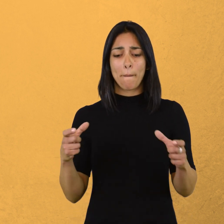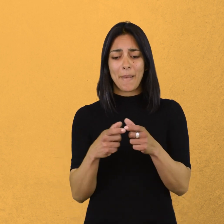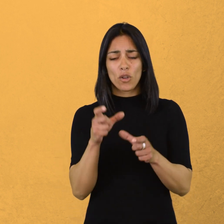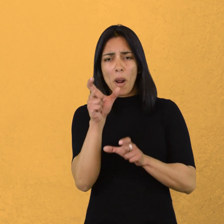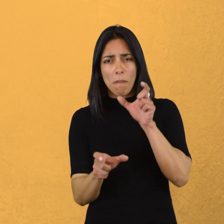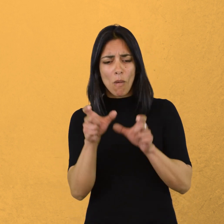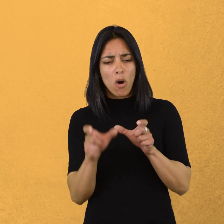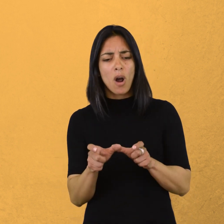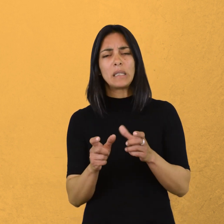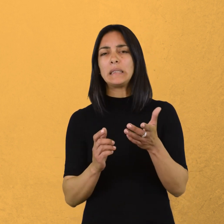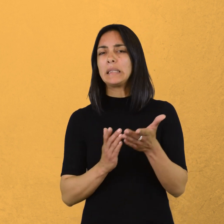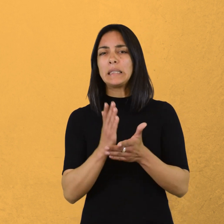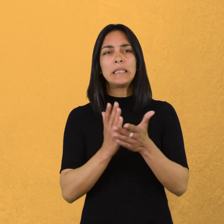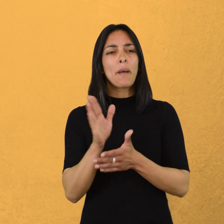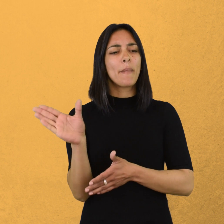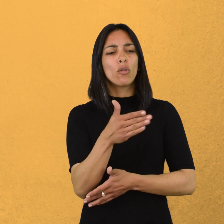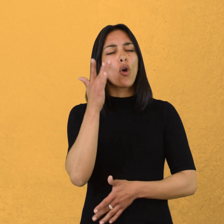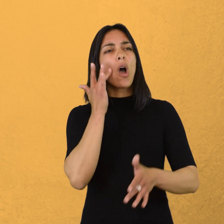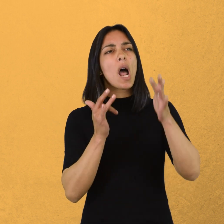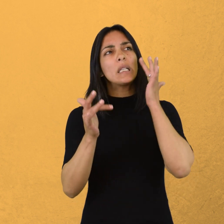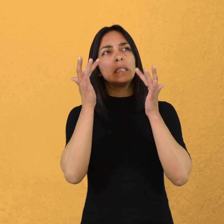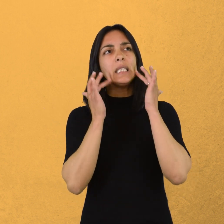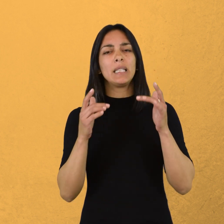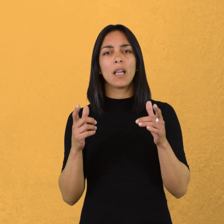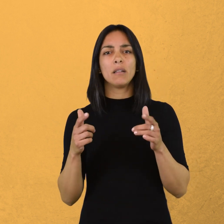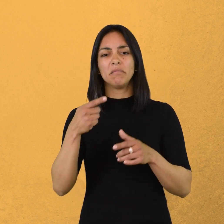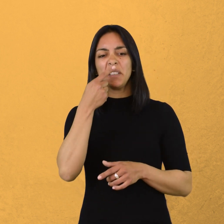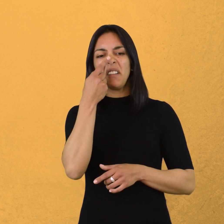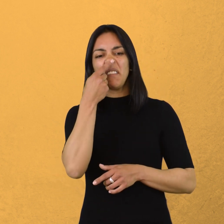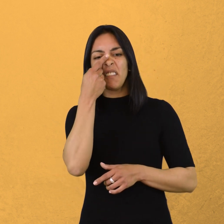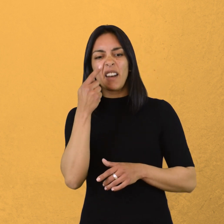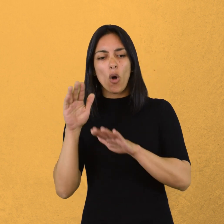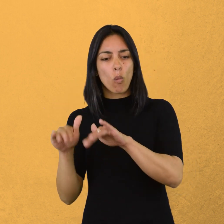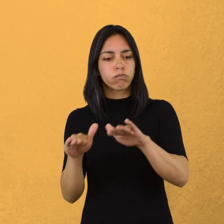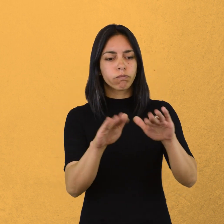casi siempre artistas, los unen los mismos intereses.